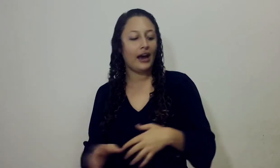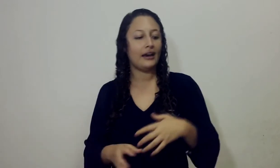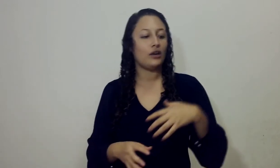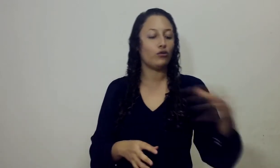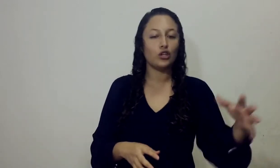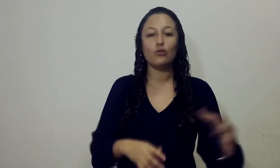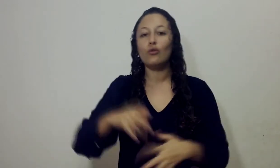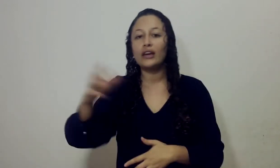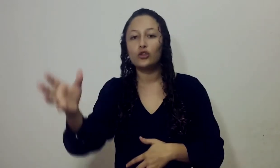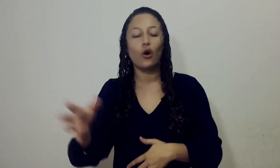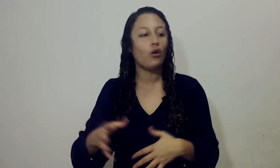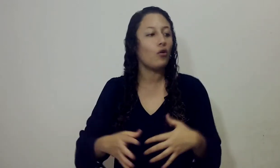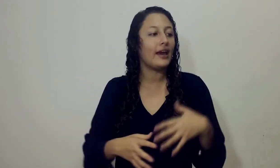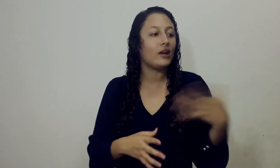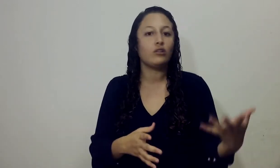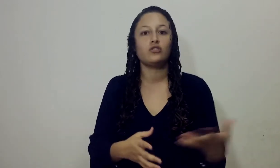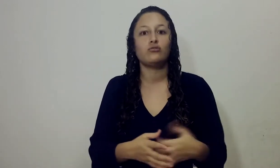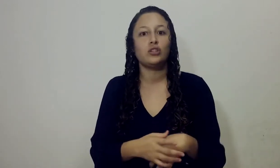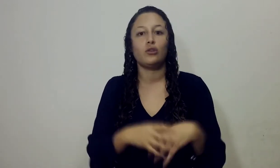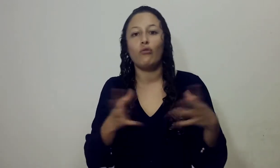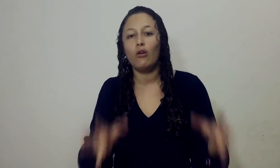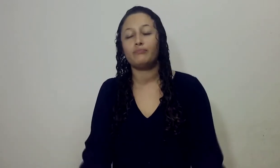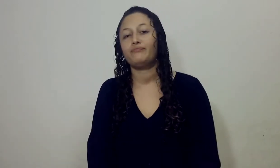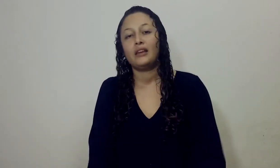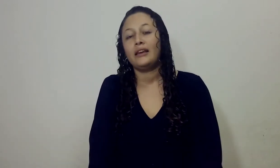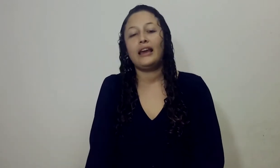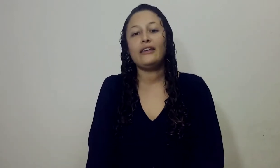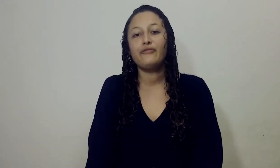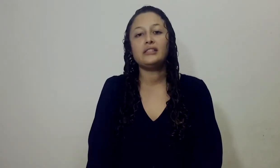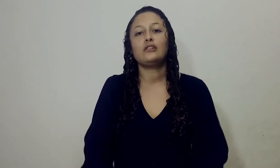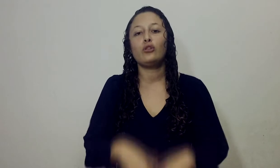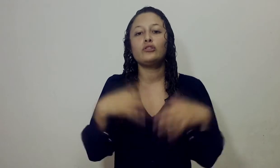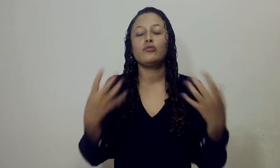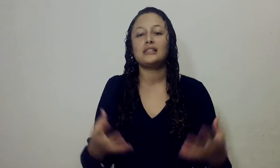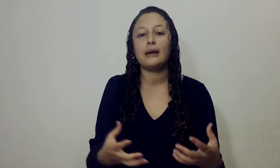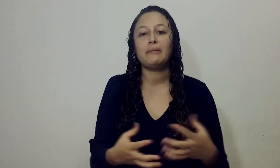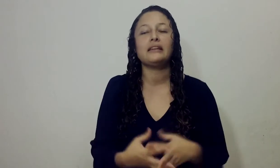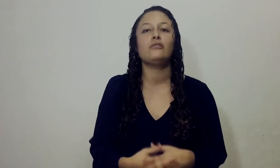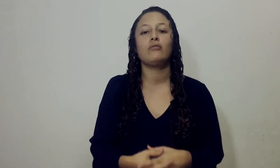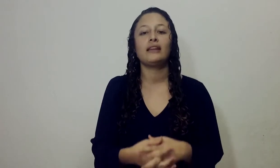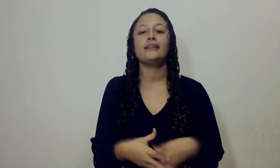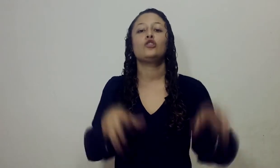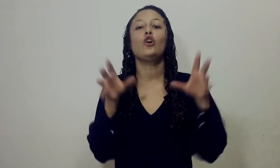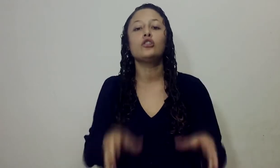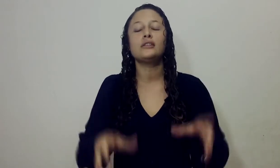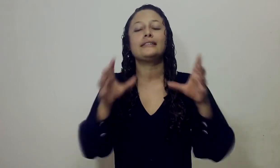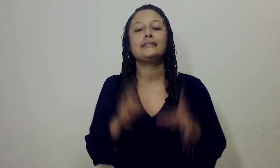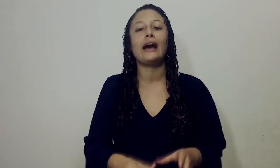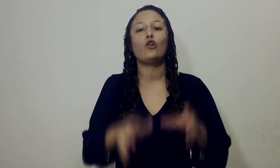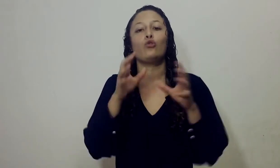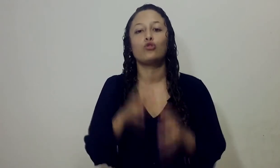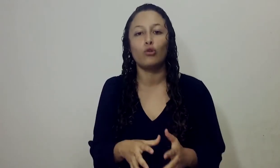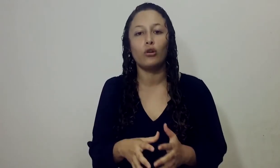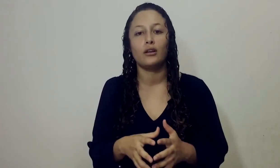Surja y continúa Y todo Y hay cosas que uno dice Wow Que difícil Todo esto que está pasando ¿Verdad? Dios